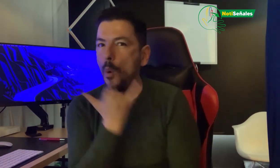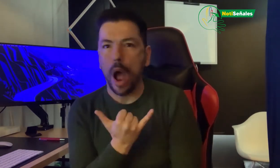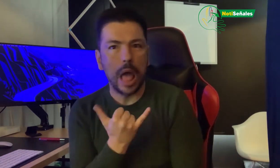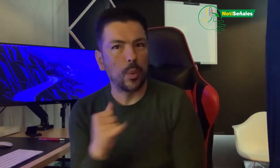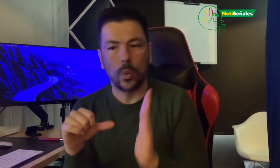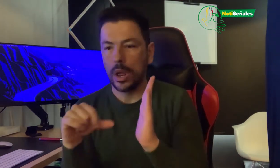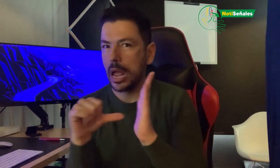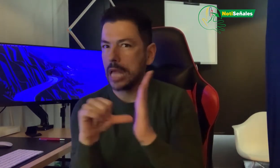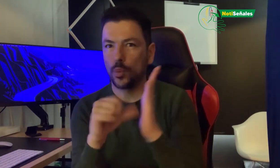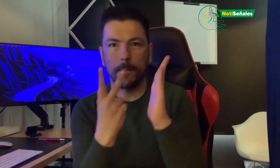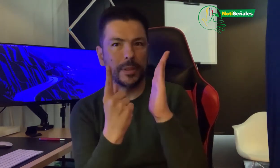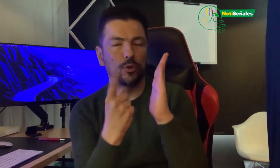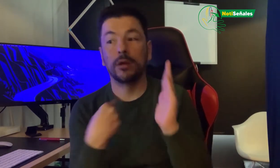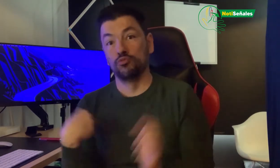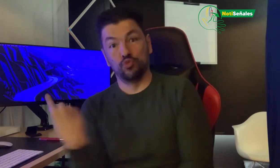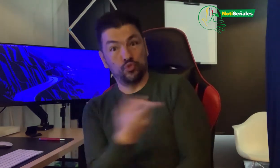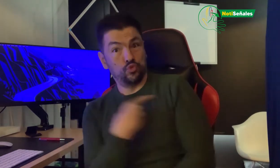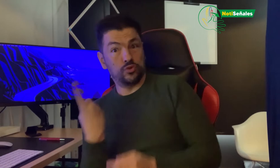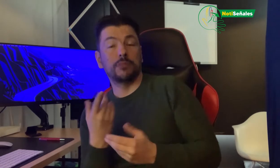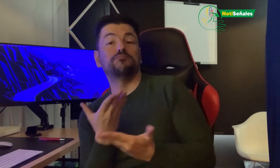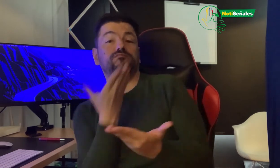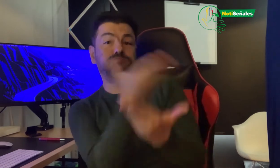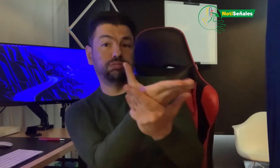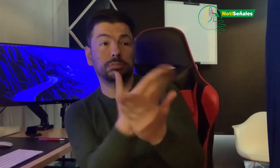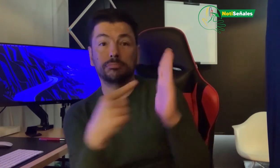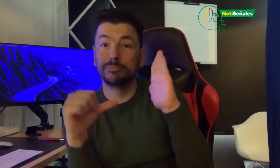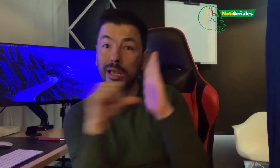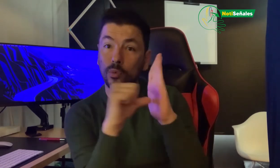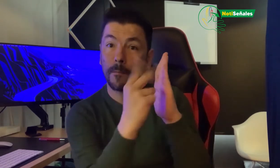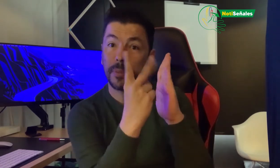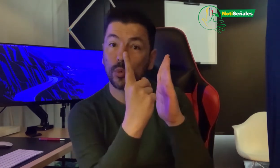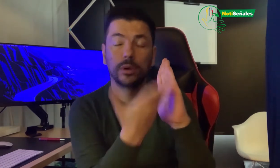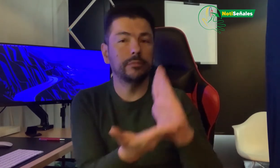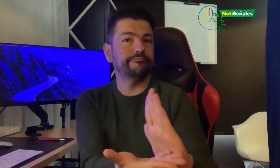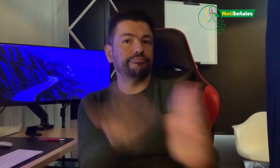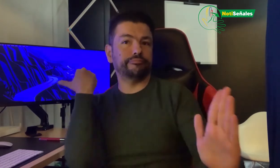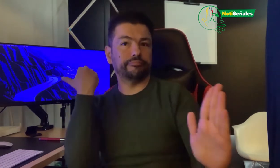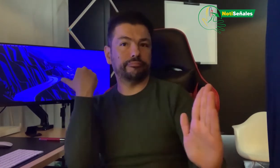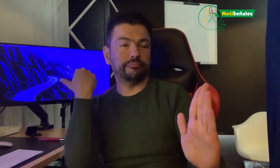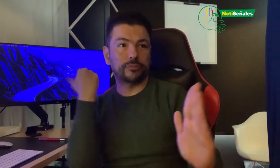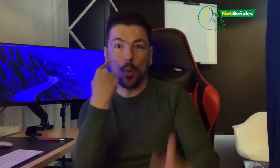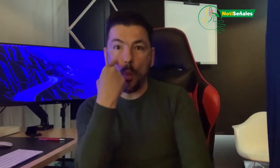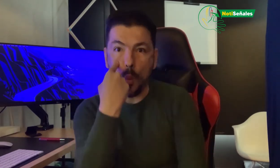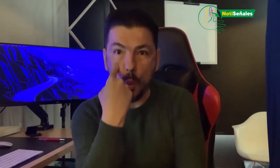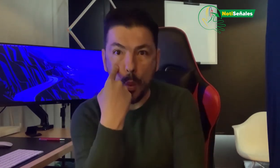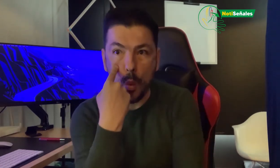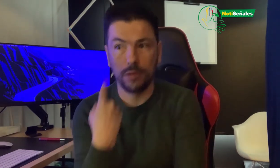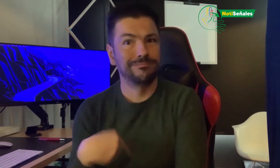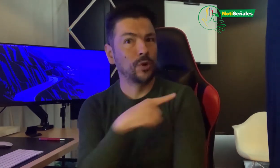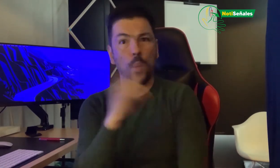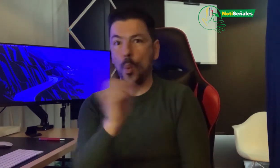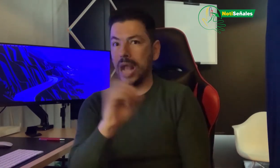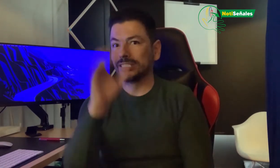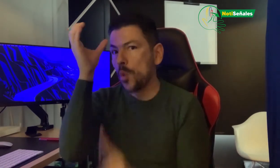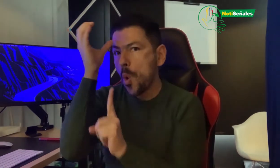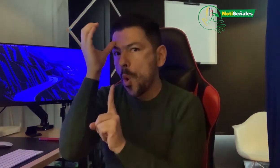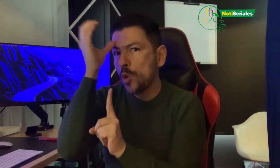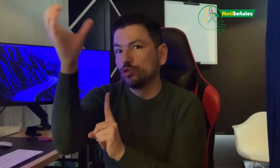21 no corresponde. Nosotros proponemos que quiten este artículo porque el concepto no es adecuado, es importante